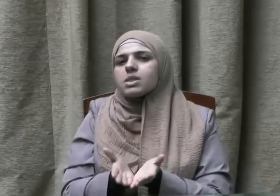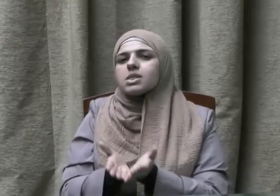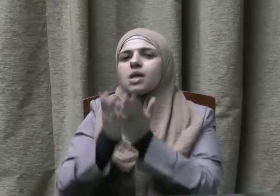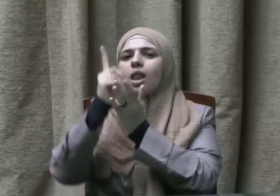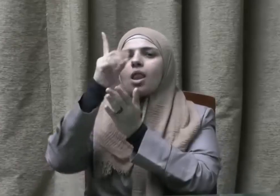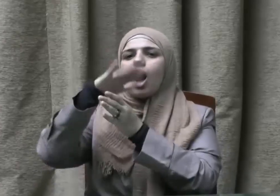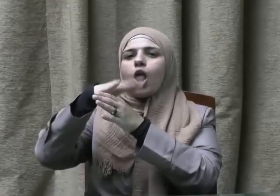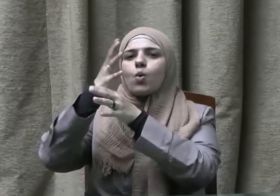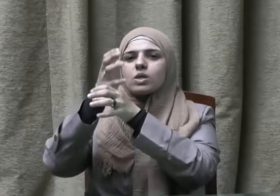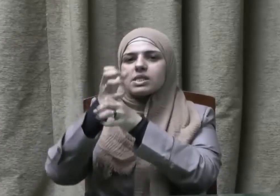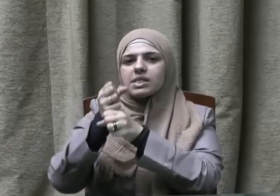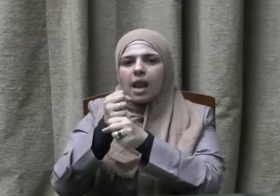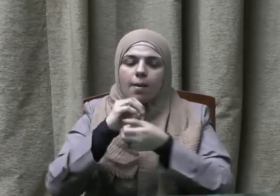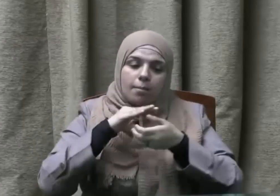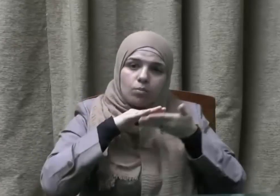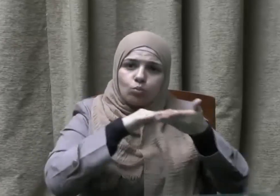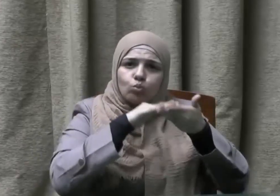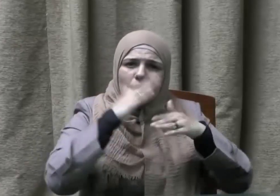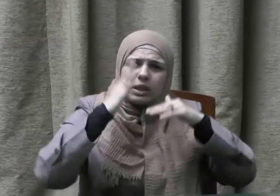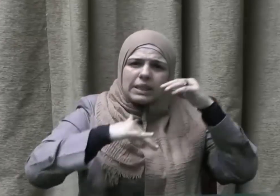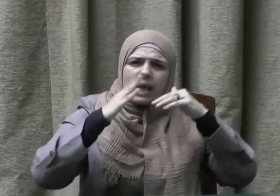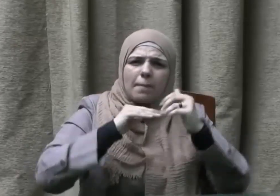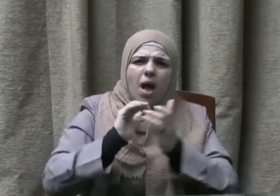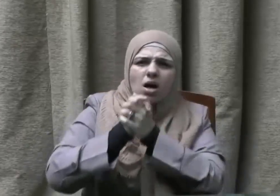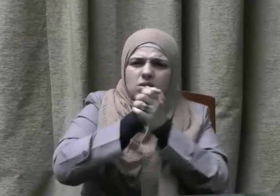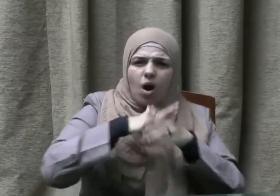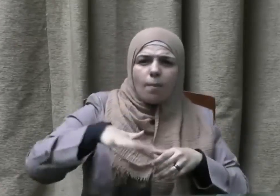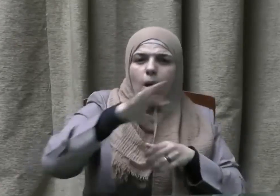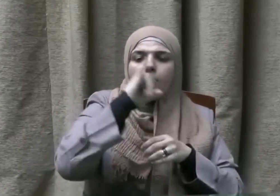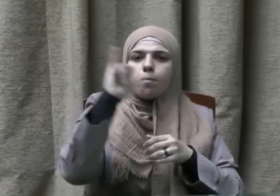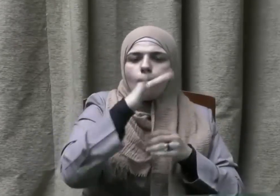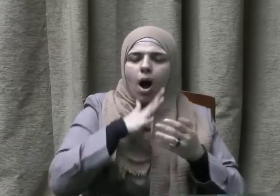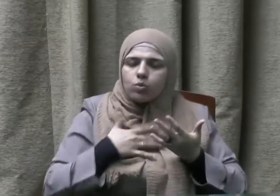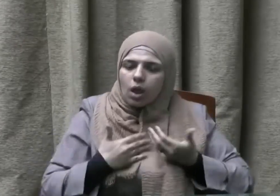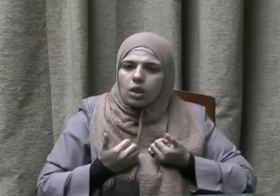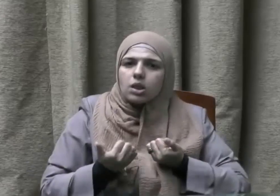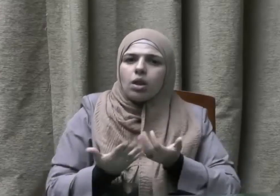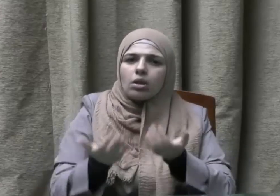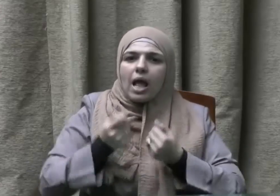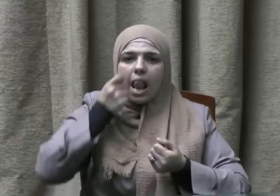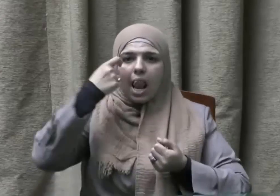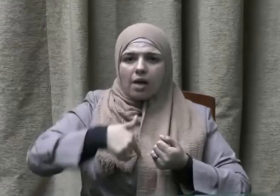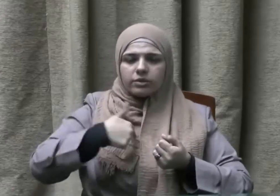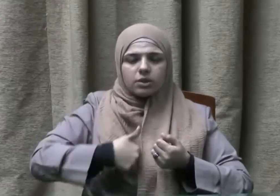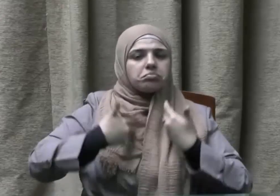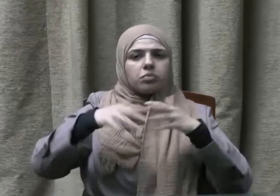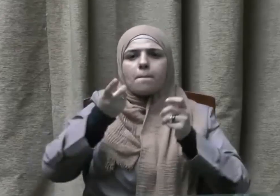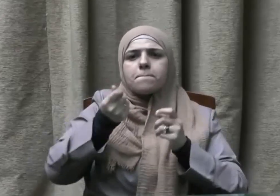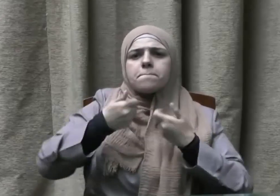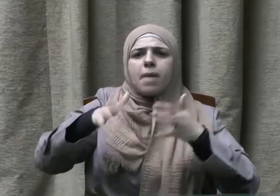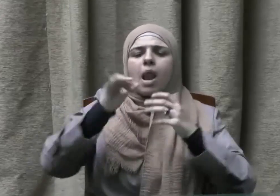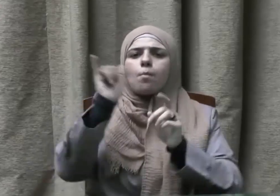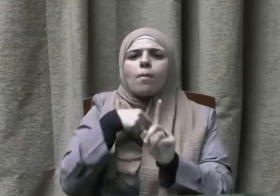عليه حقا في التوراة والإنجيل والقرآن كذلك من المسؤولية الوطنية